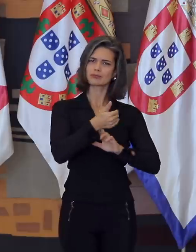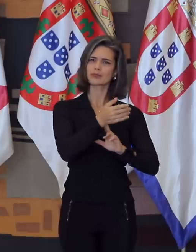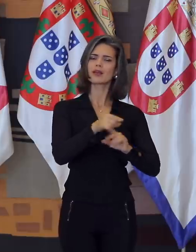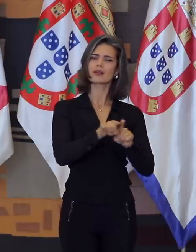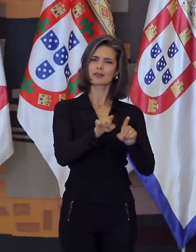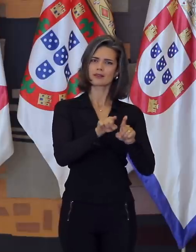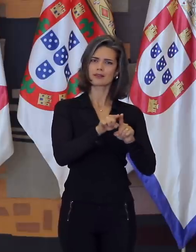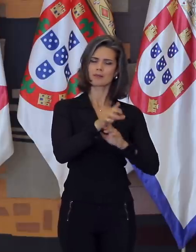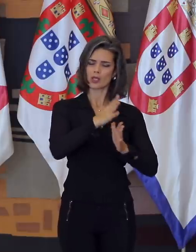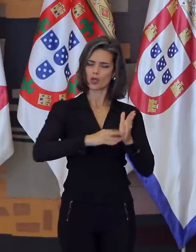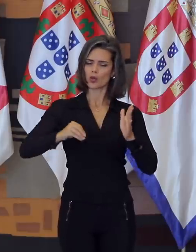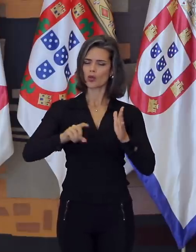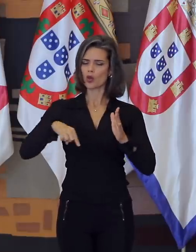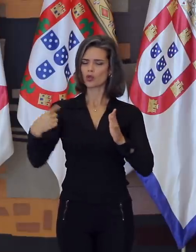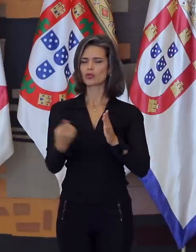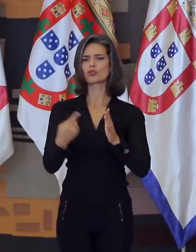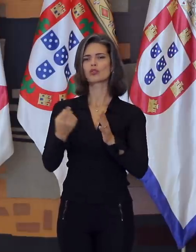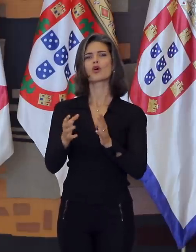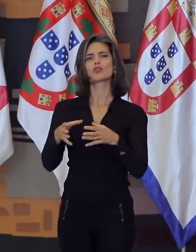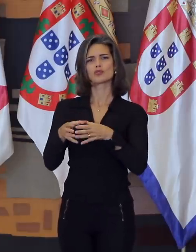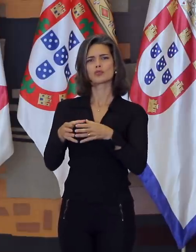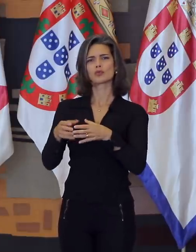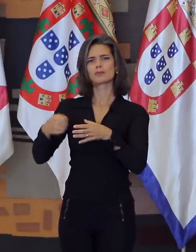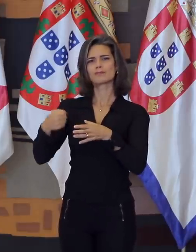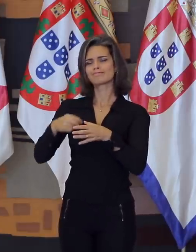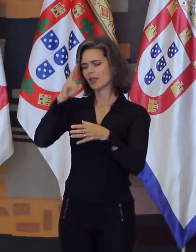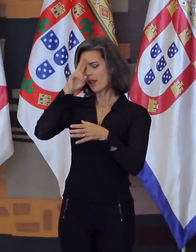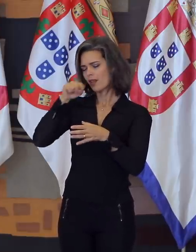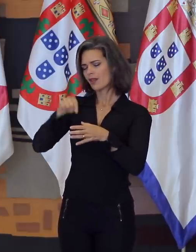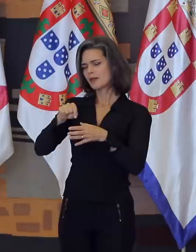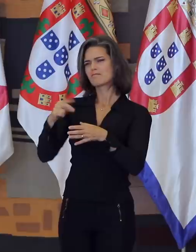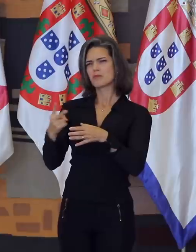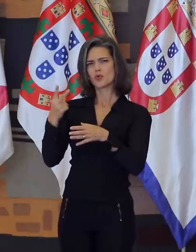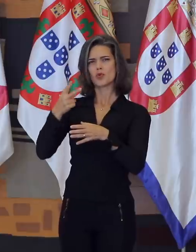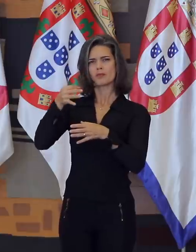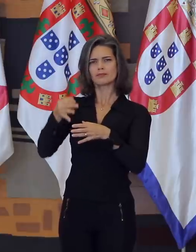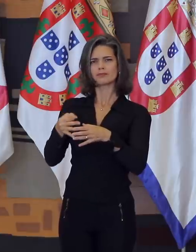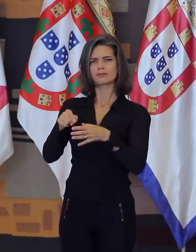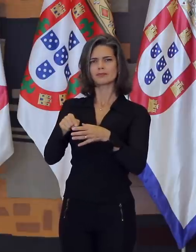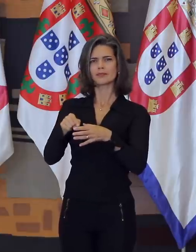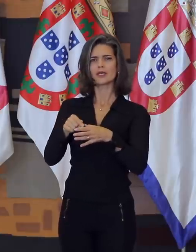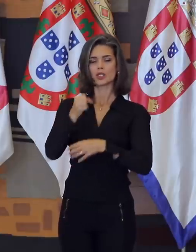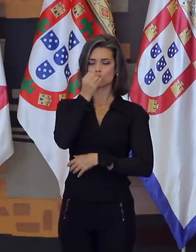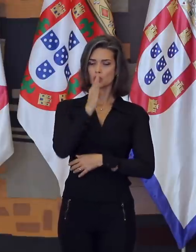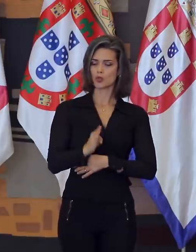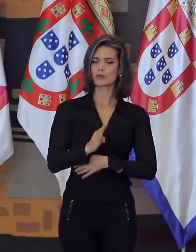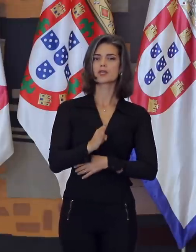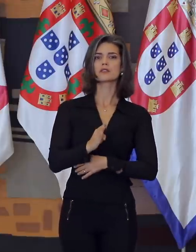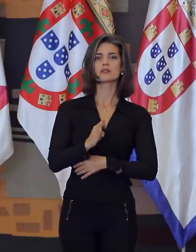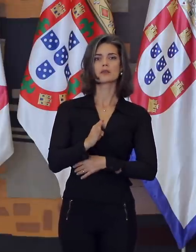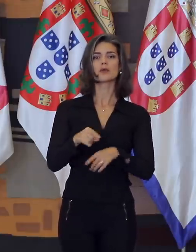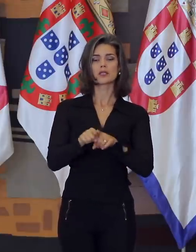Itamaraty, nossa turma seja lembrada pela excelência do serviço prestado. Que os valores da República Federativa do Brasil,